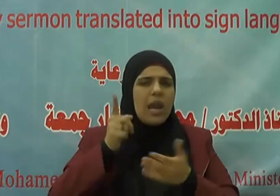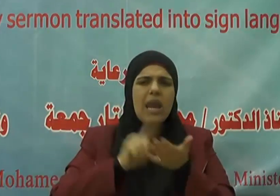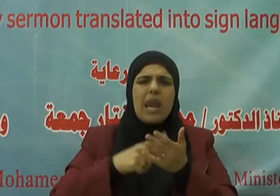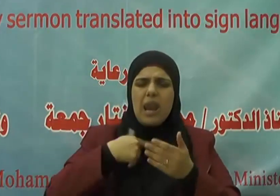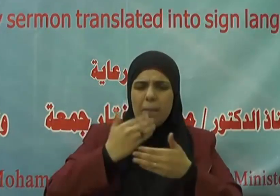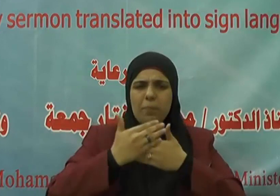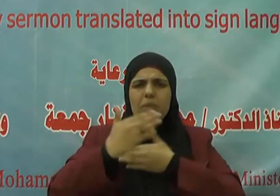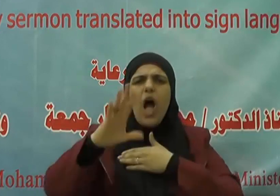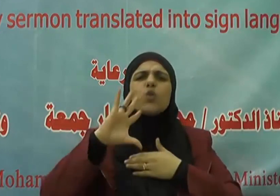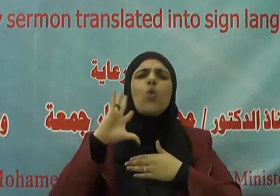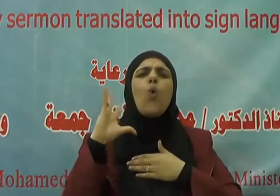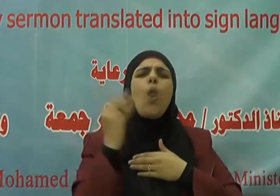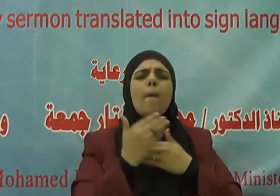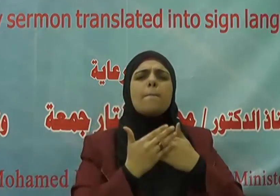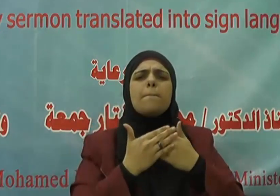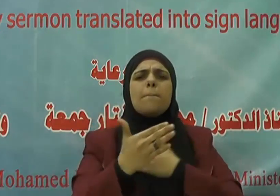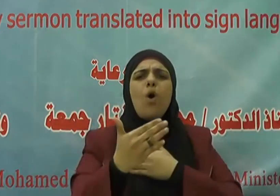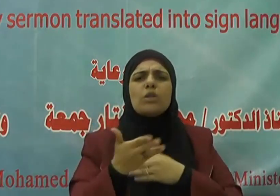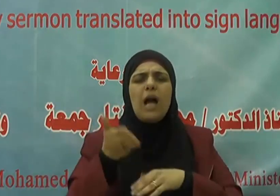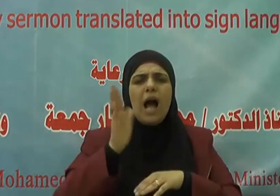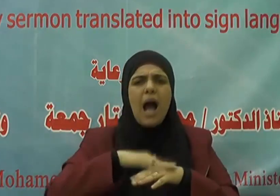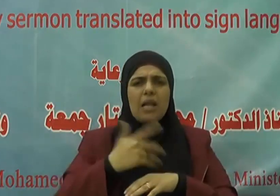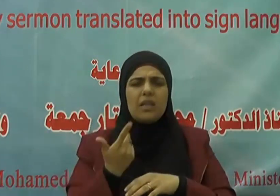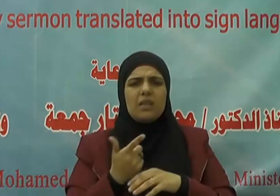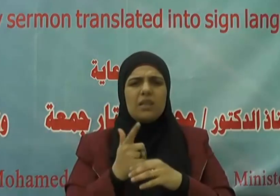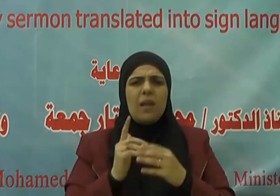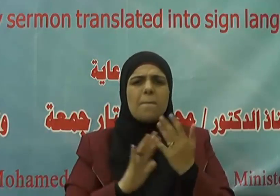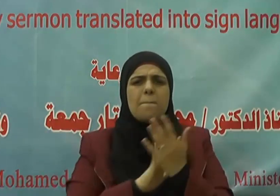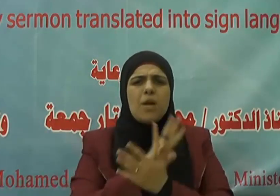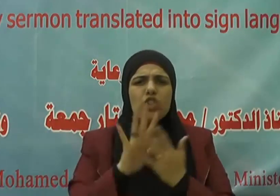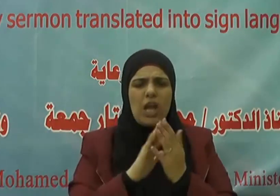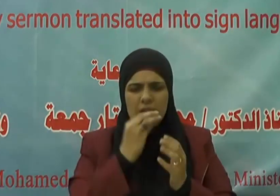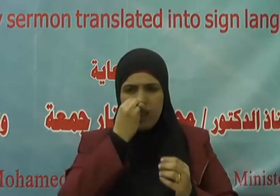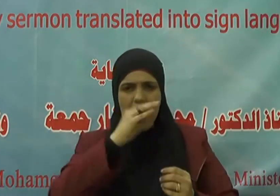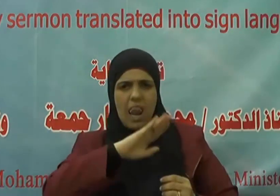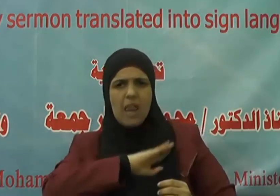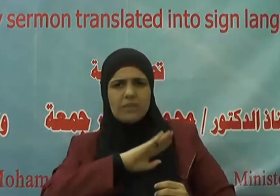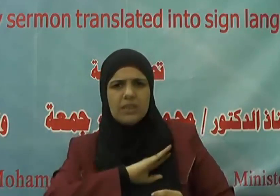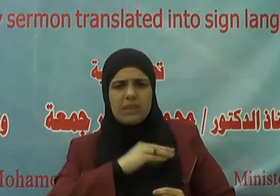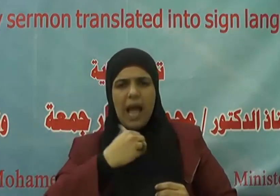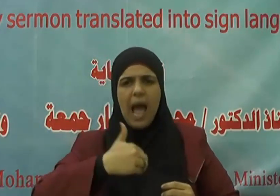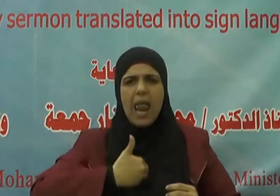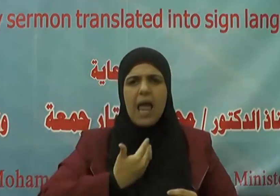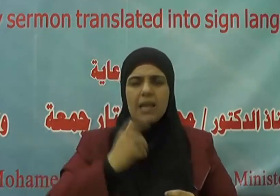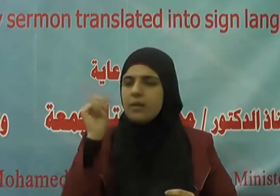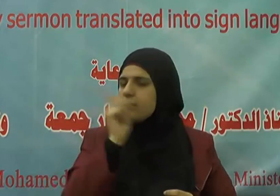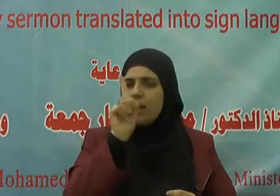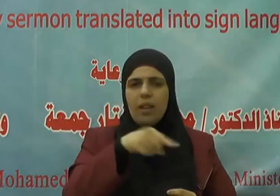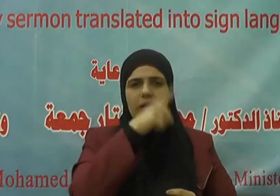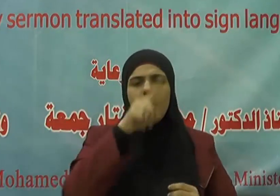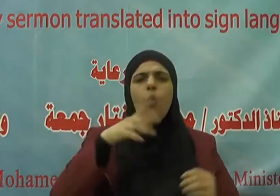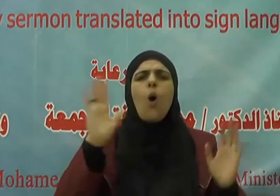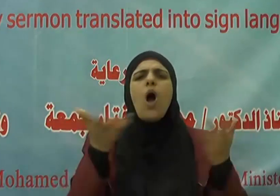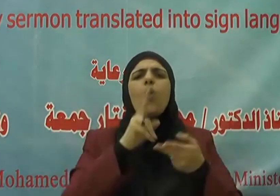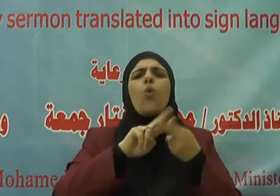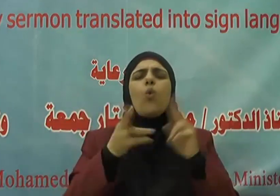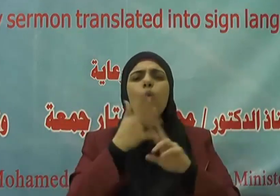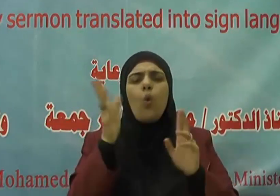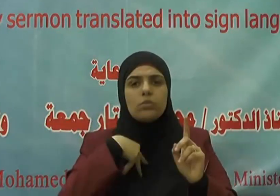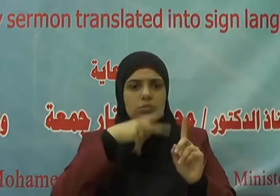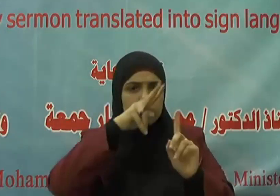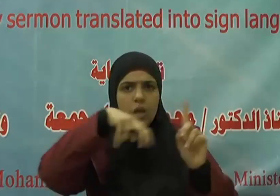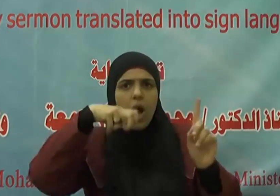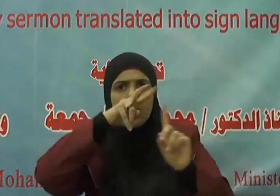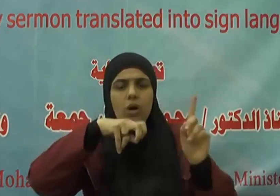كل البعد عن الأثرة والأنانية وعن كل أنواع الاحتكار